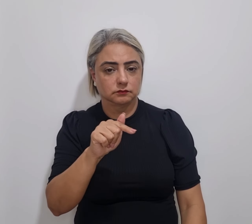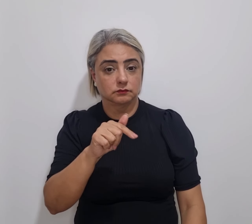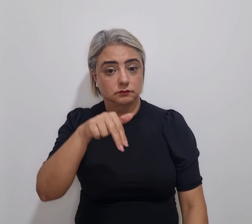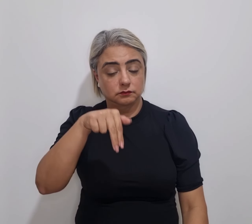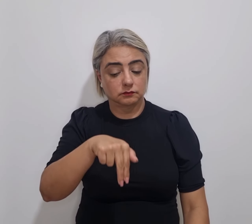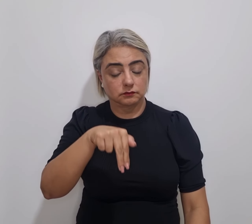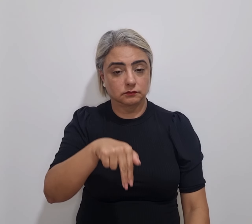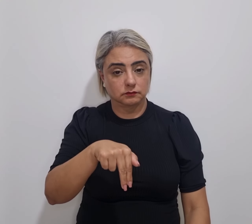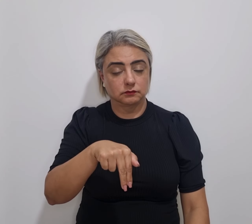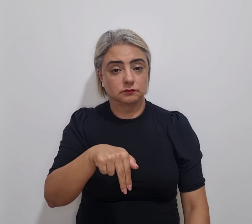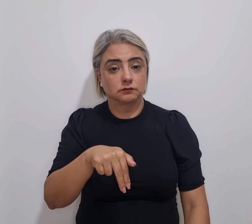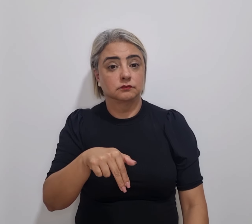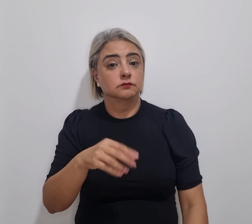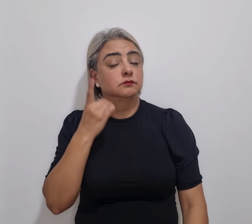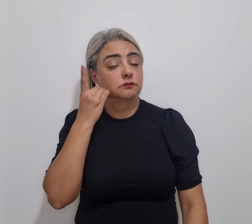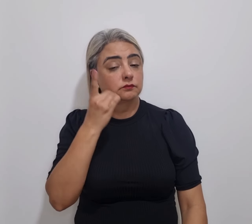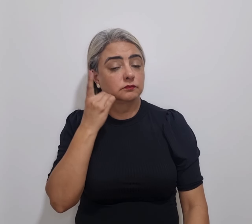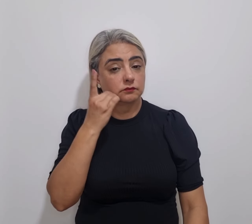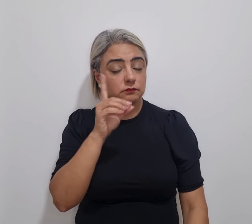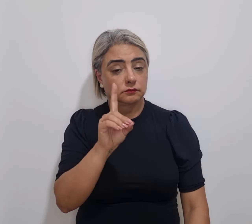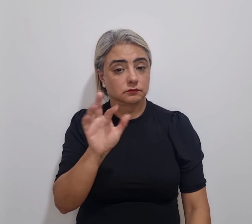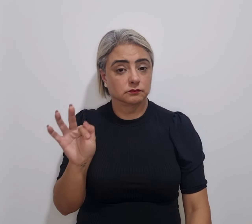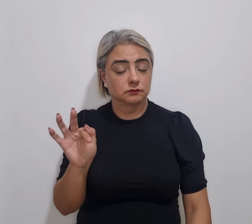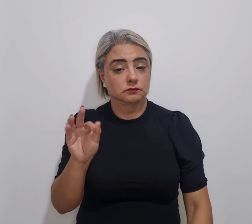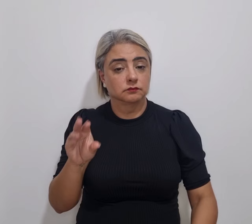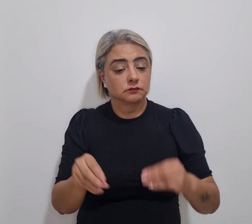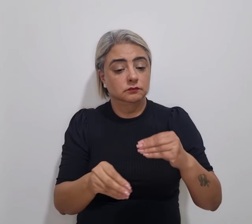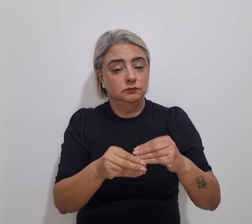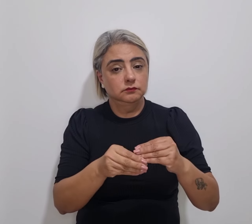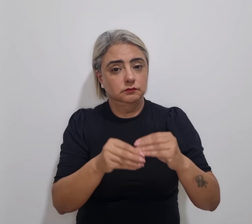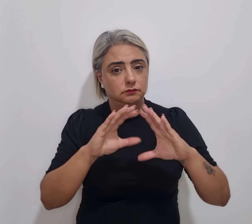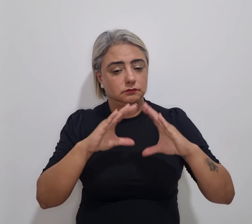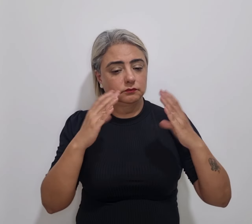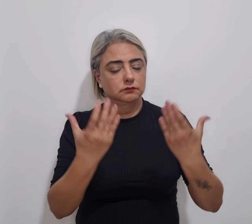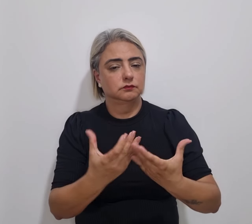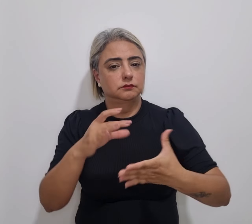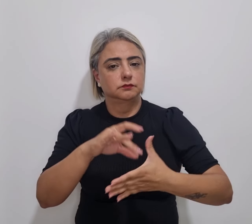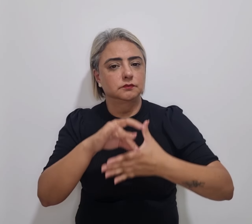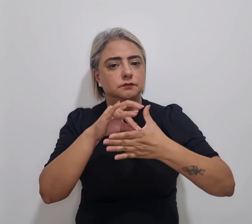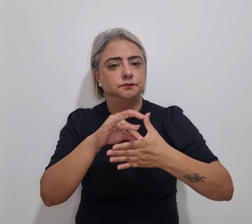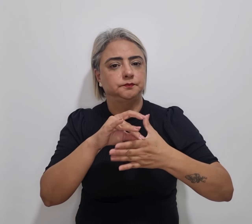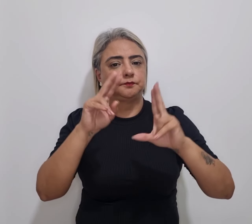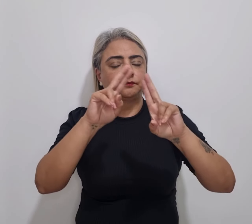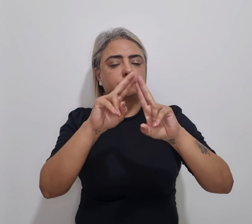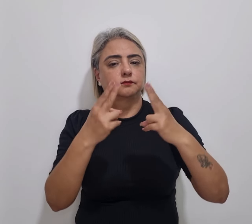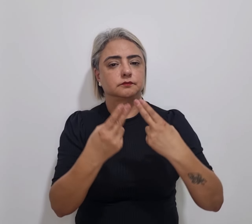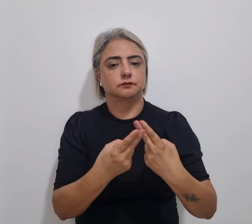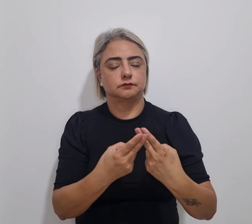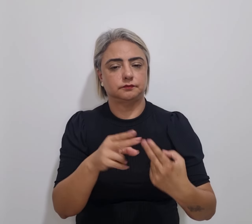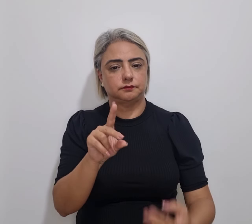com os deputados distritais integrantes do Colégio de Líderes na Câmara Legislativa do Distrito